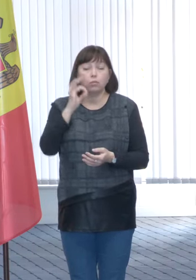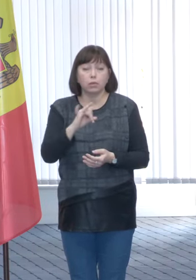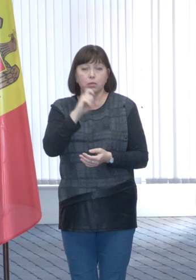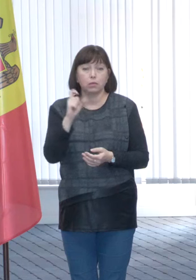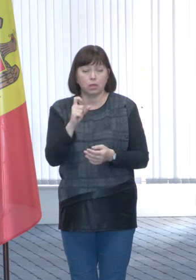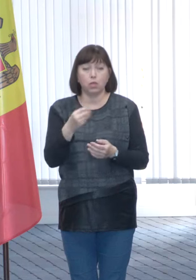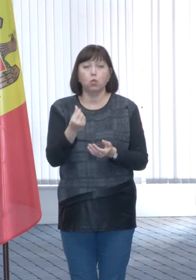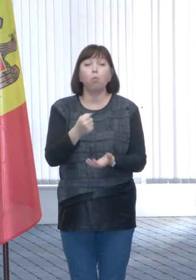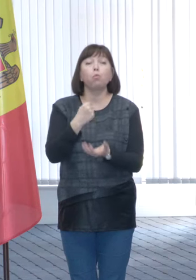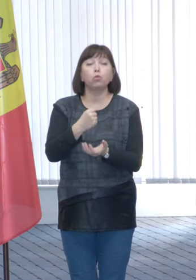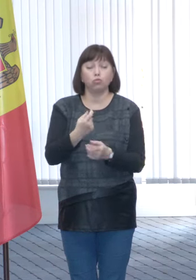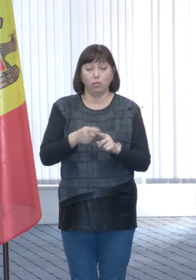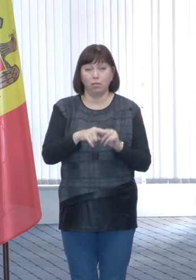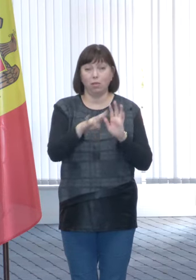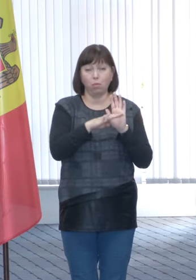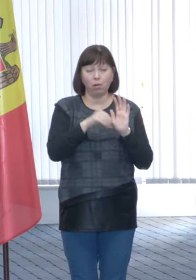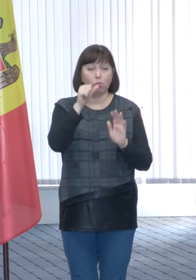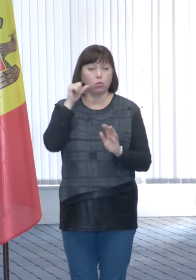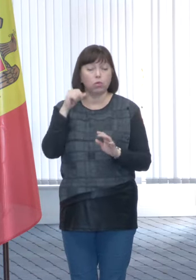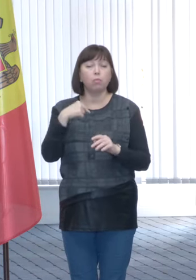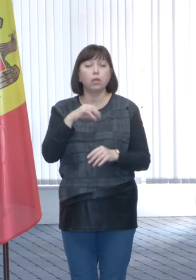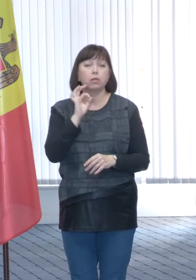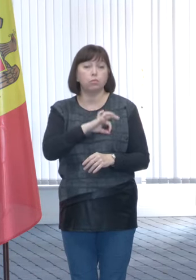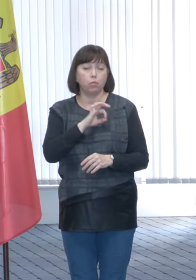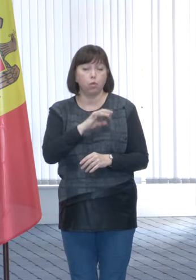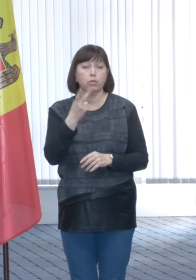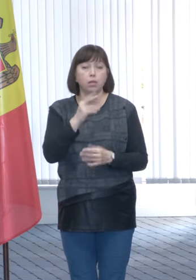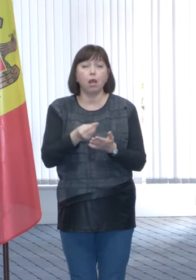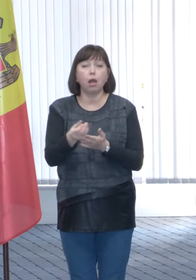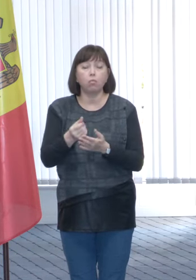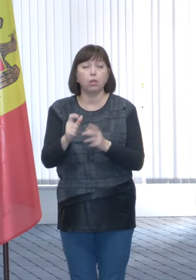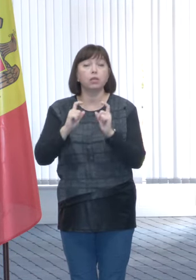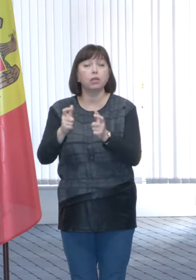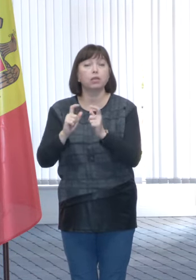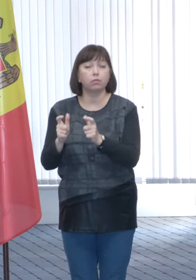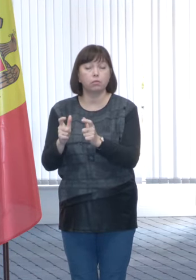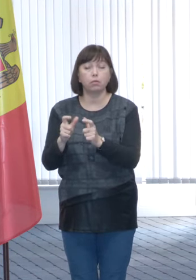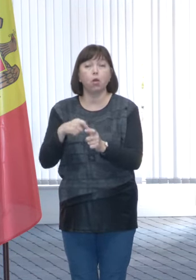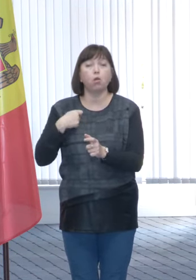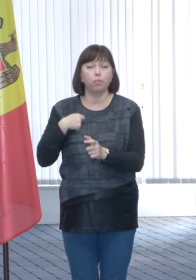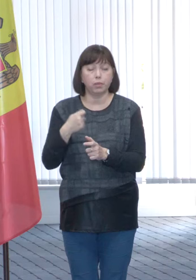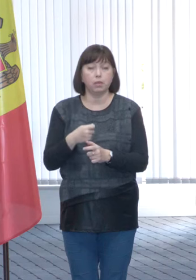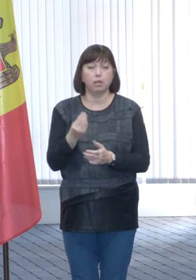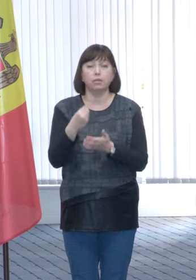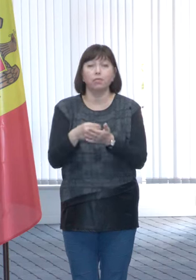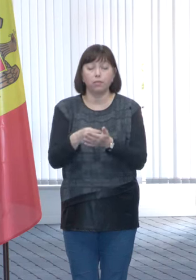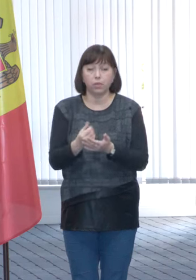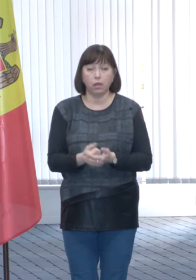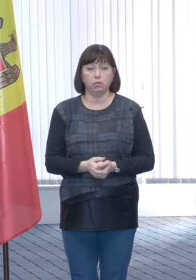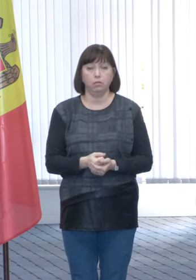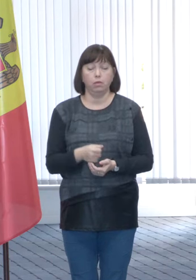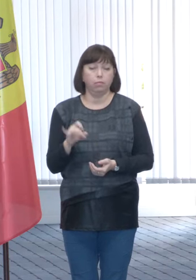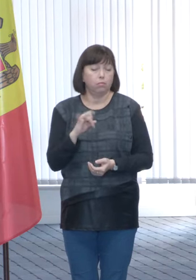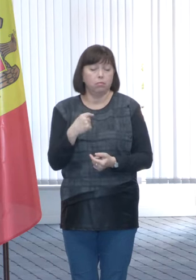bugetul din program anterior noi l-am utilizat pentru achitarea compensațiilor monetare deci